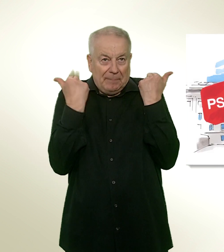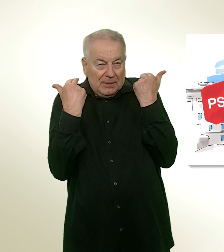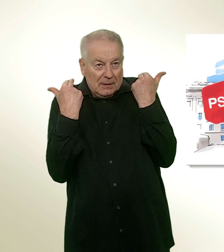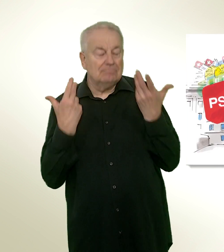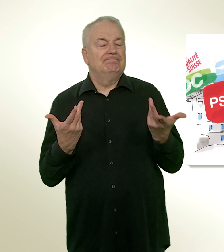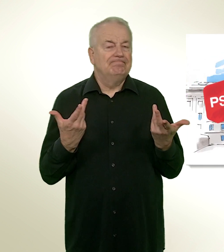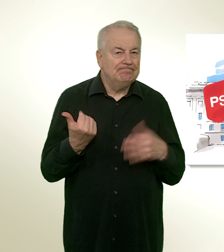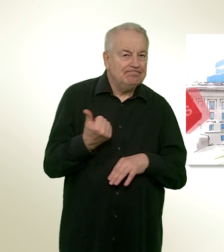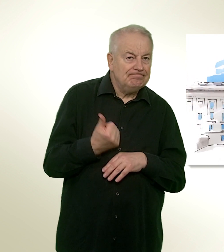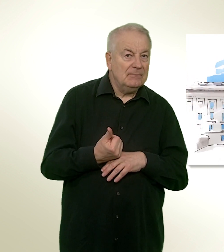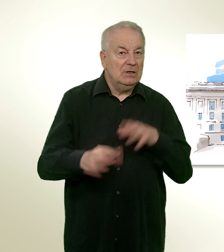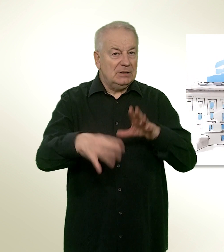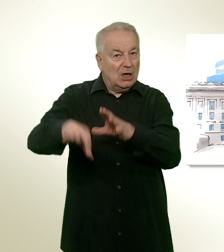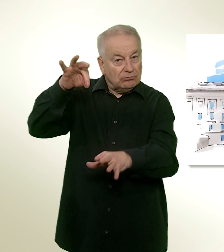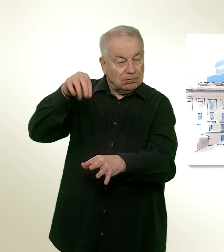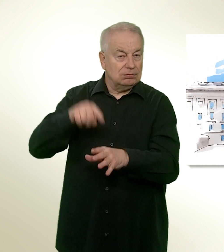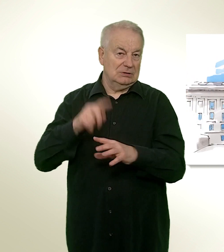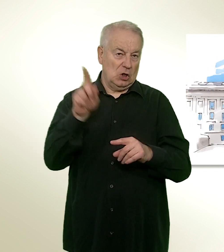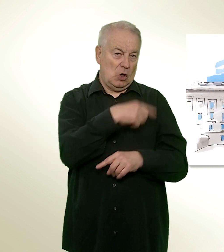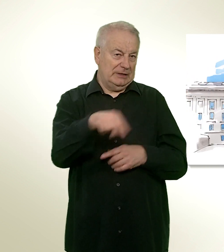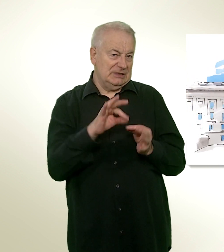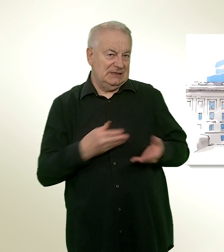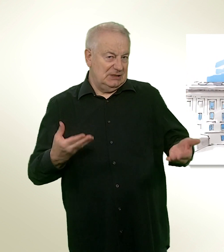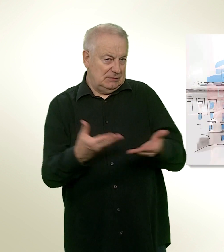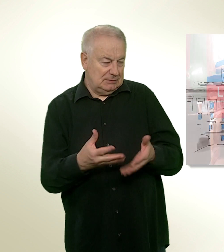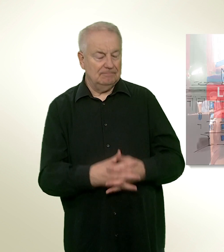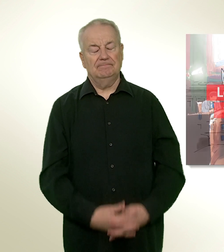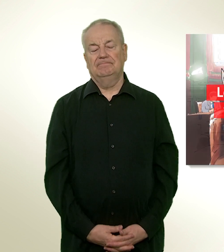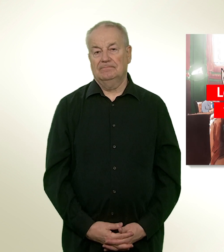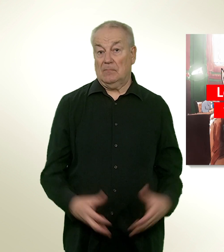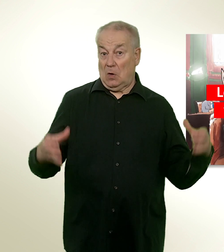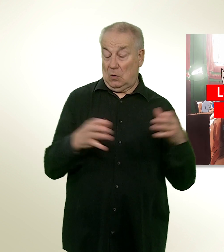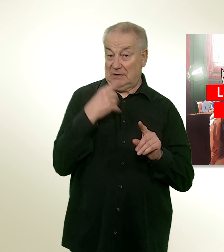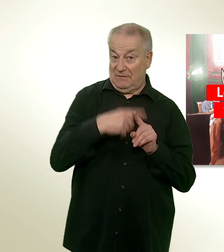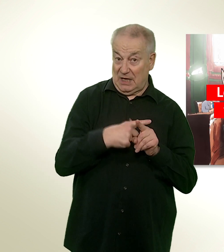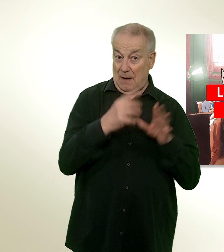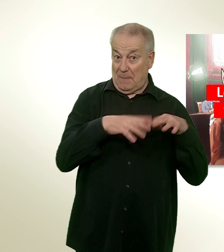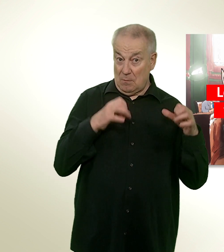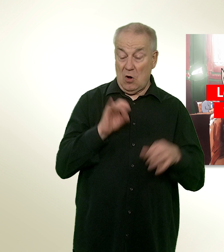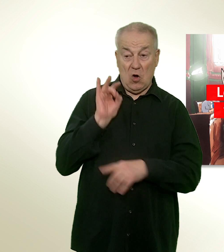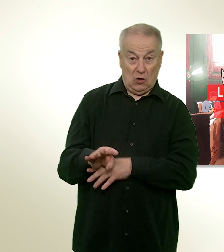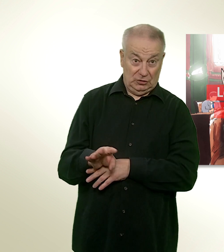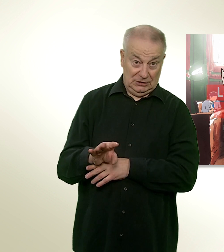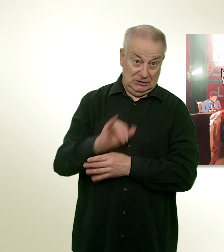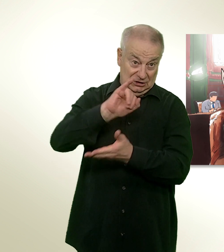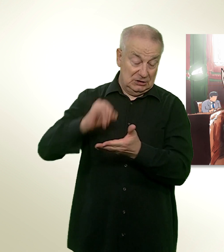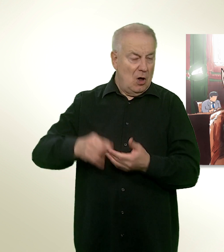La procédure de tirage au sort corrigerait cette situation. Le Conseil fédéral et le Parlement rejettent l'initiative. Pour eux,